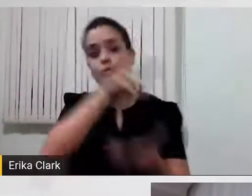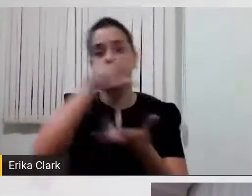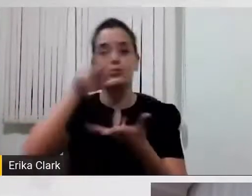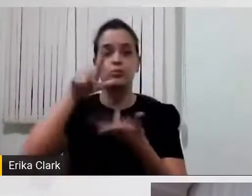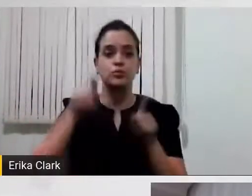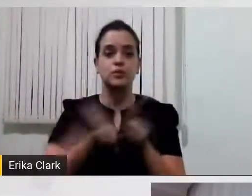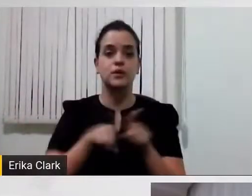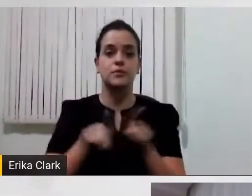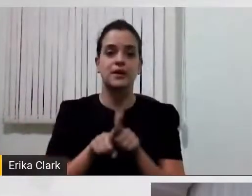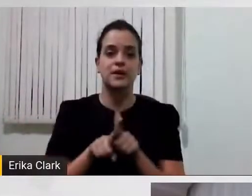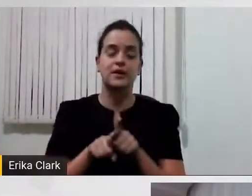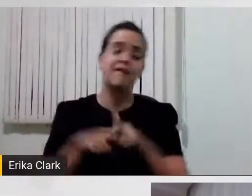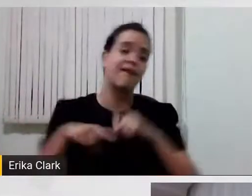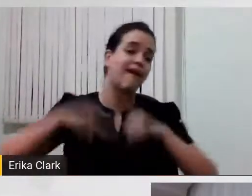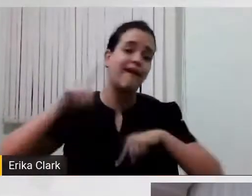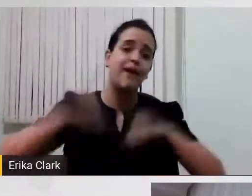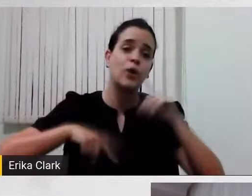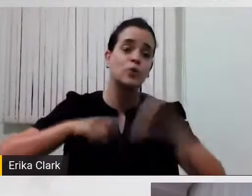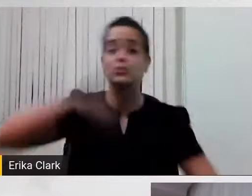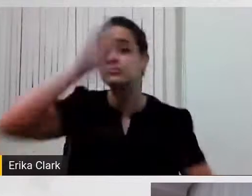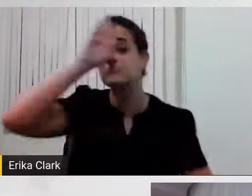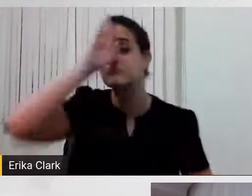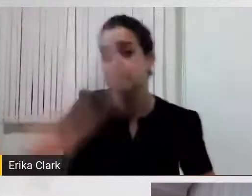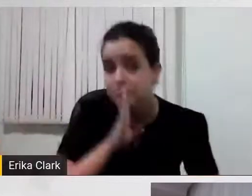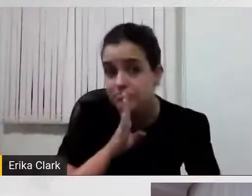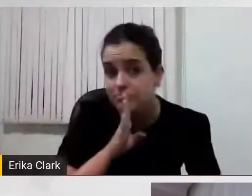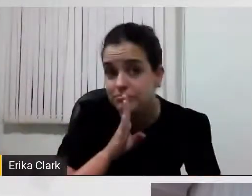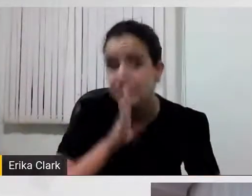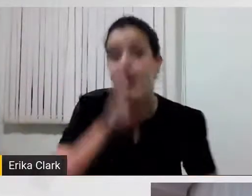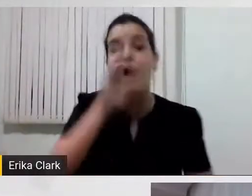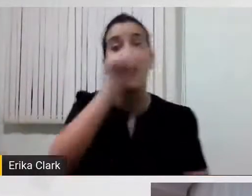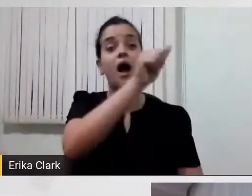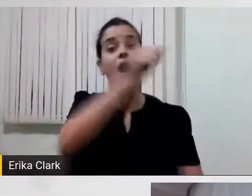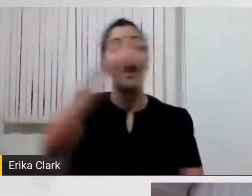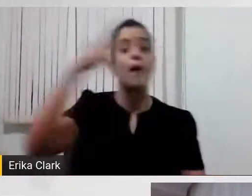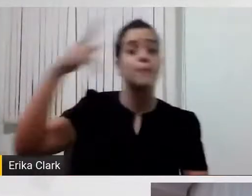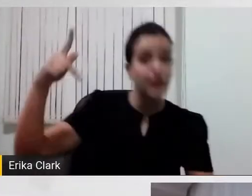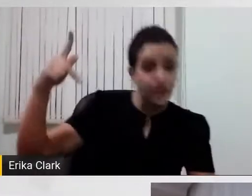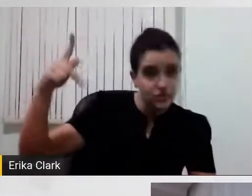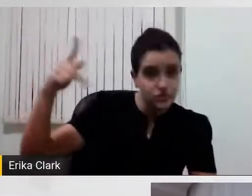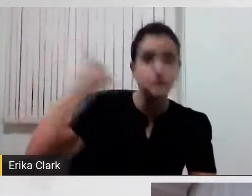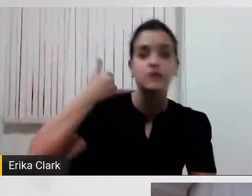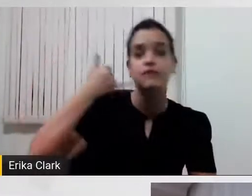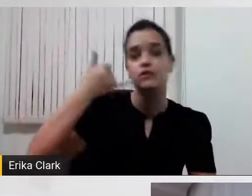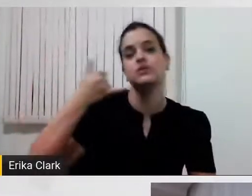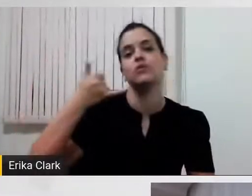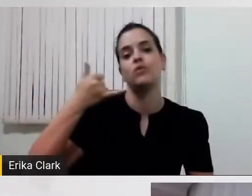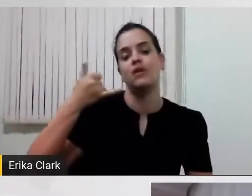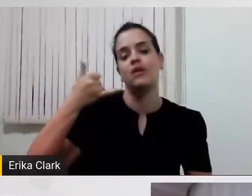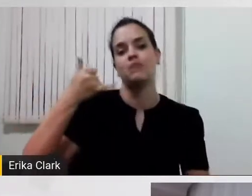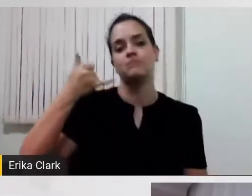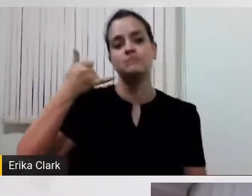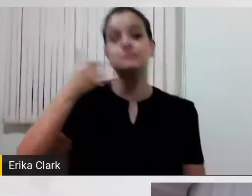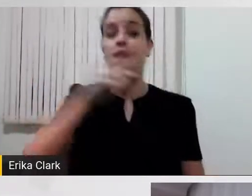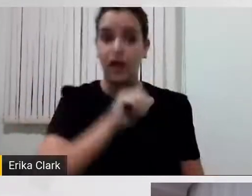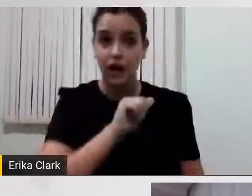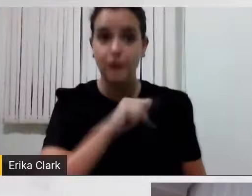gratuitos, aplicativos de celulares gratuitos, softwares gratuitos, que